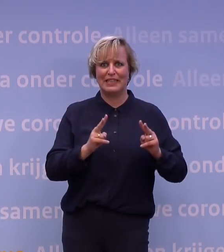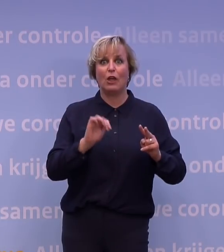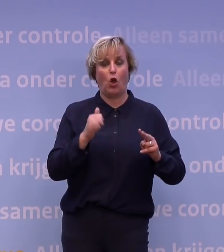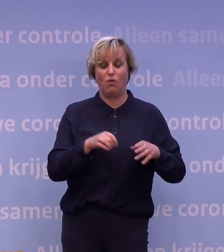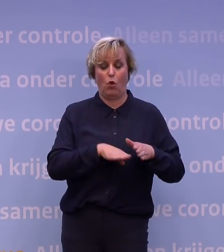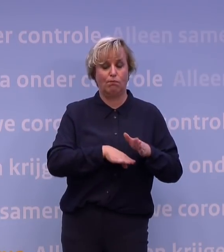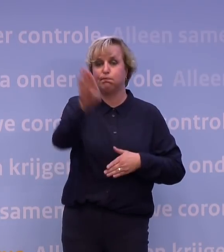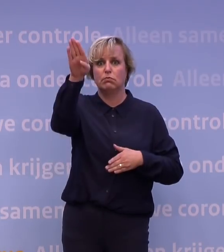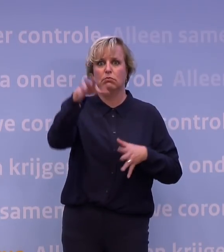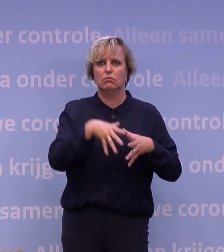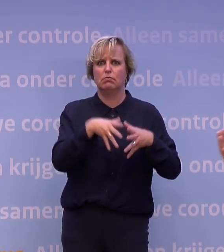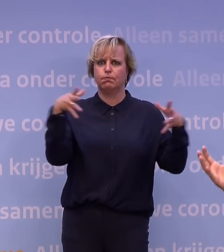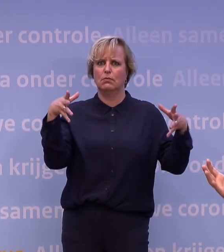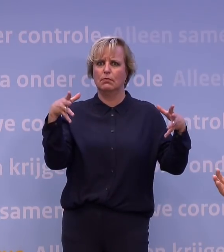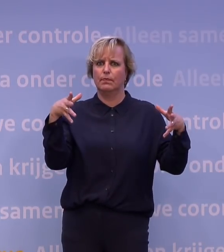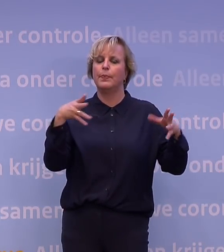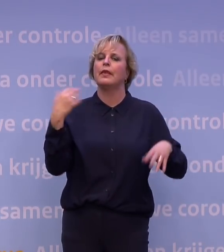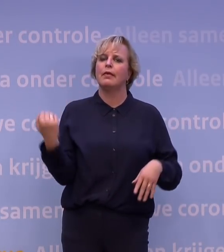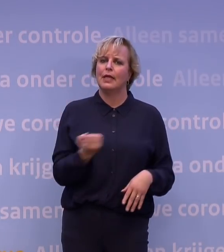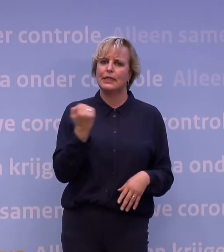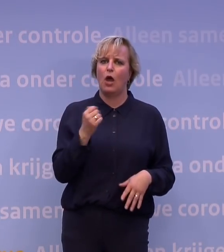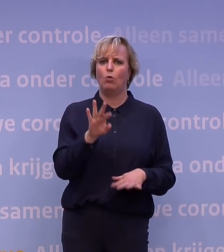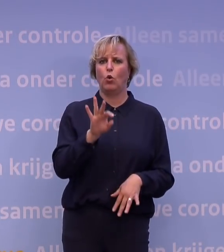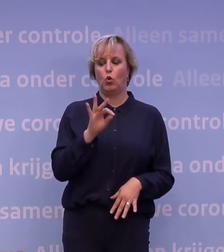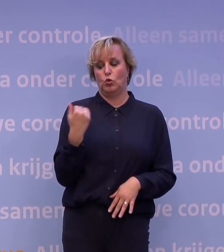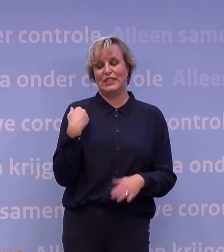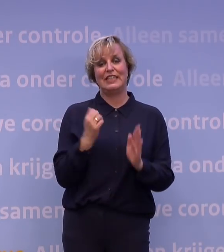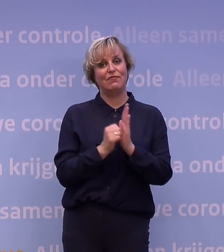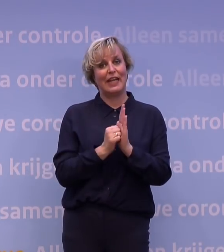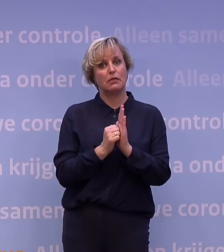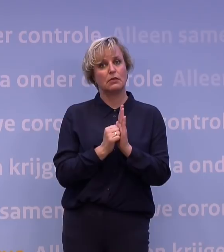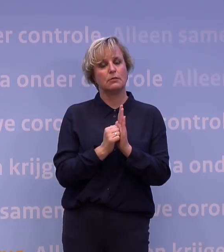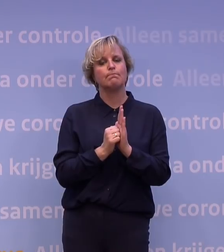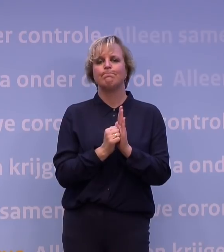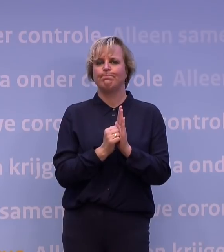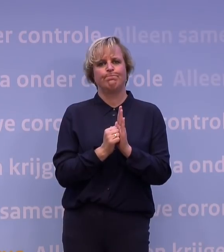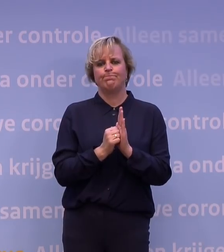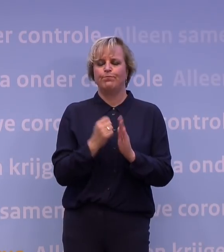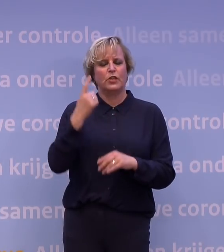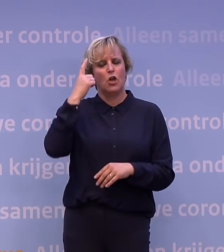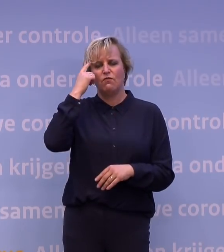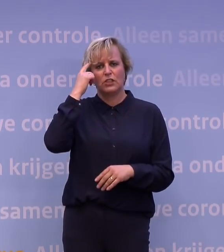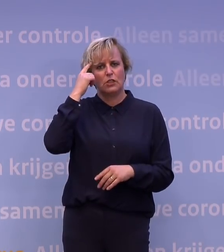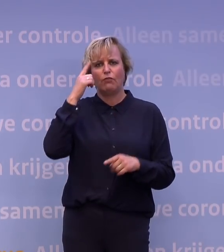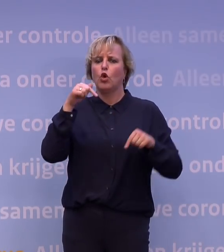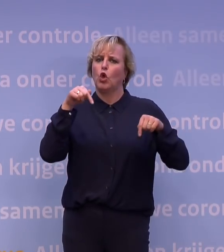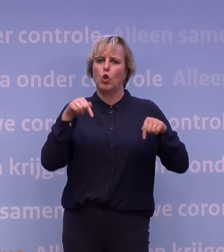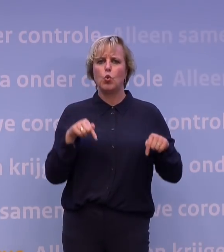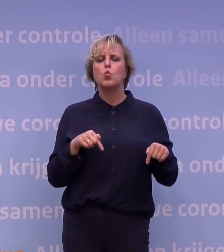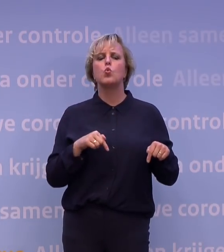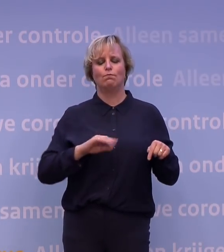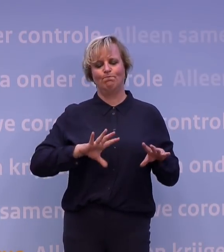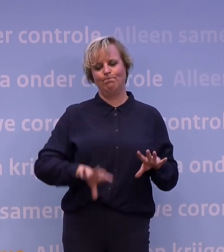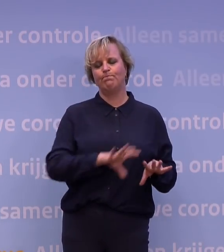En dan, tot die conclusie zijn wij gekomen in dit weekend, dan is het niet verstandig om nu de systematiek stap voor stap te